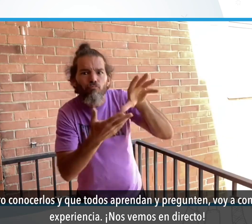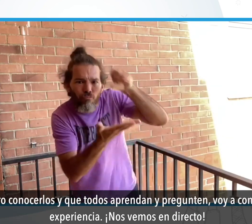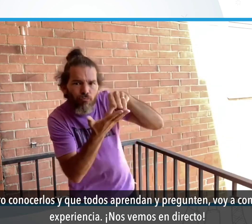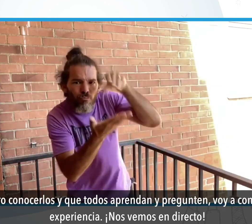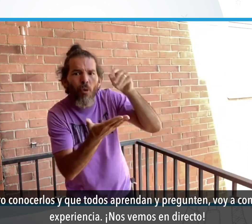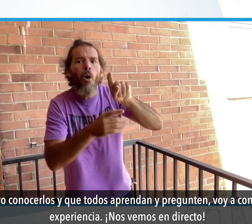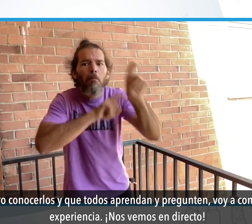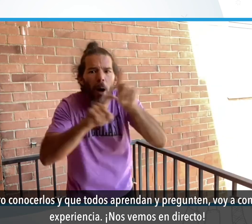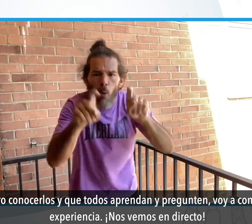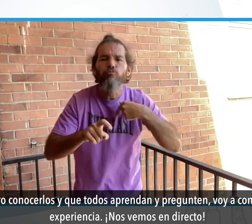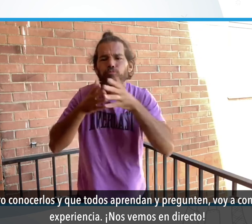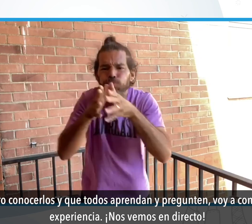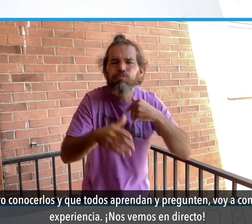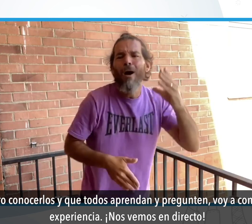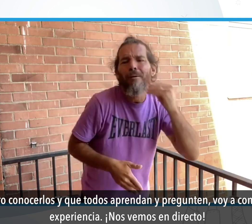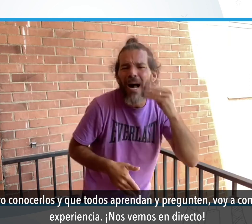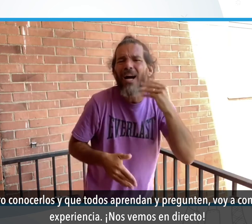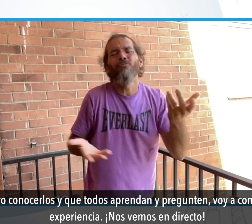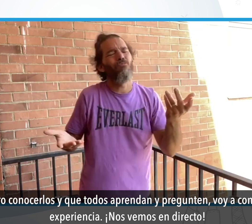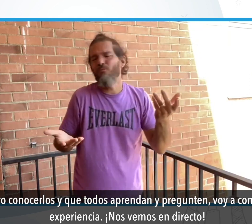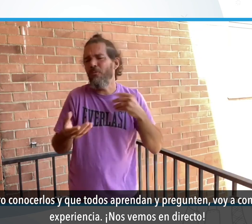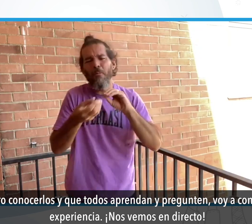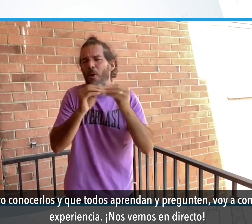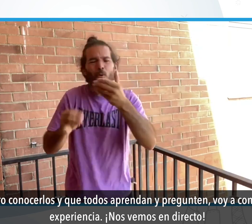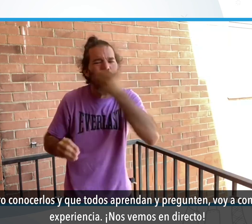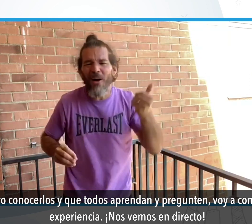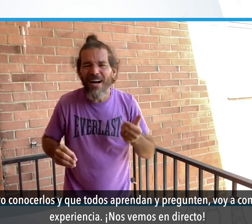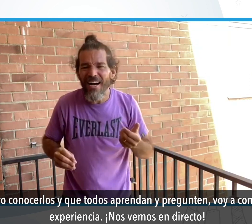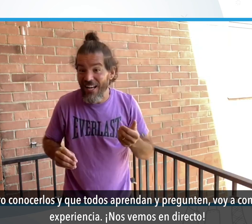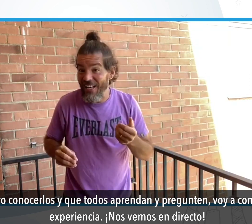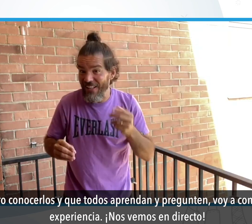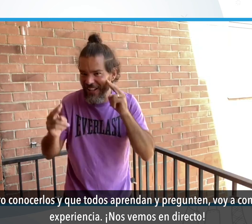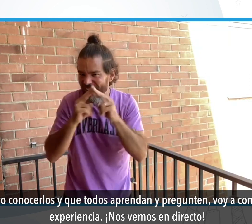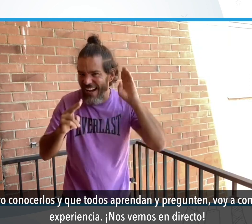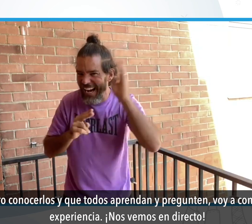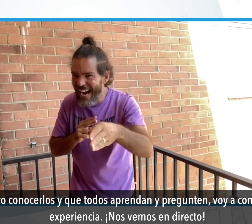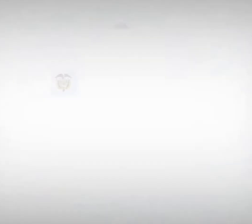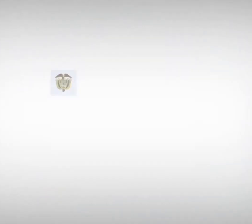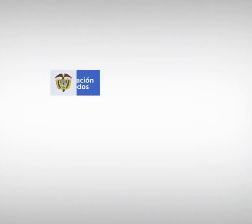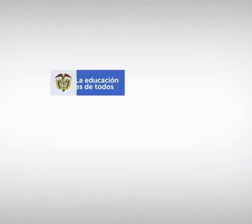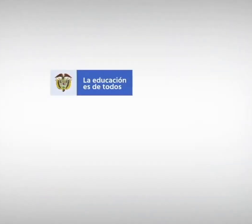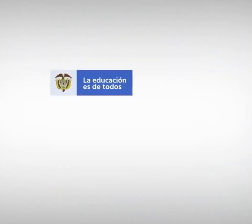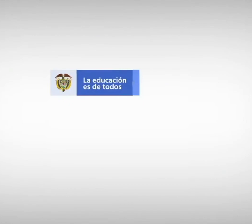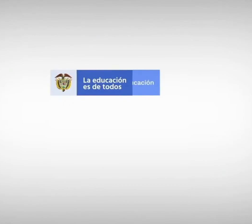conocerlos y que todos aprendan y pregunten. Voy a contar mi experiencia. Nos vemos en directo.